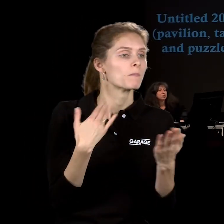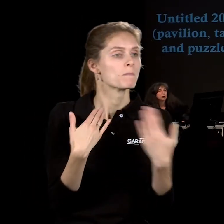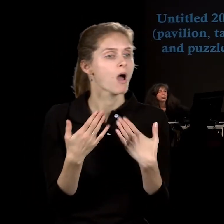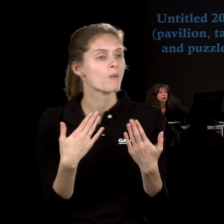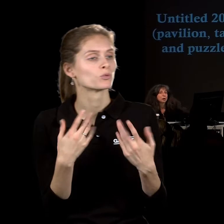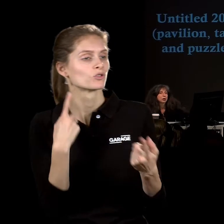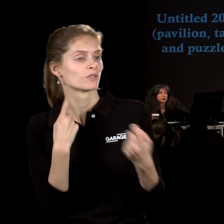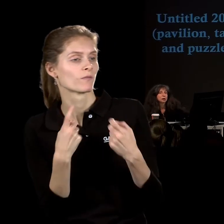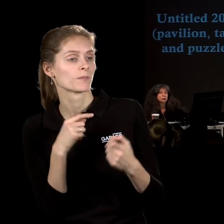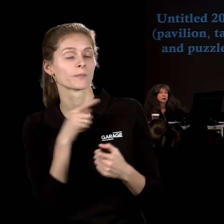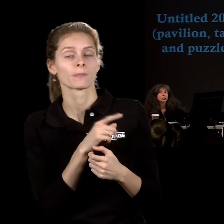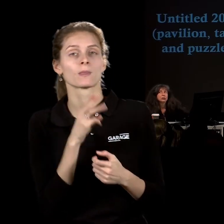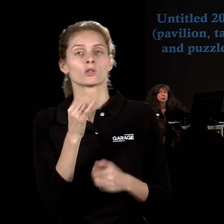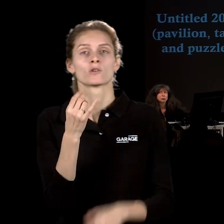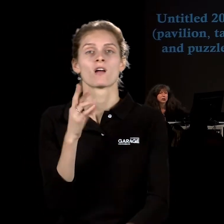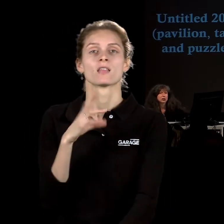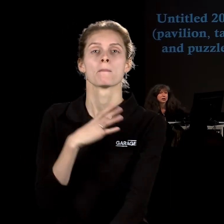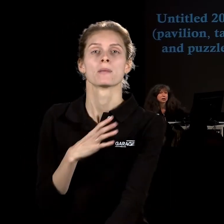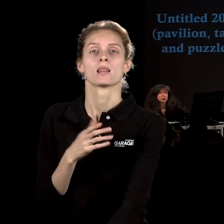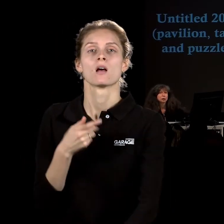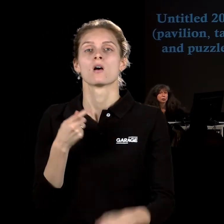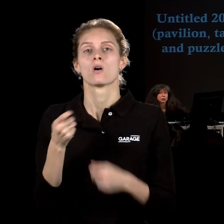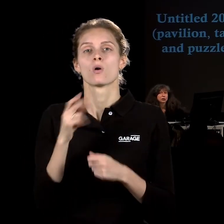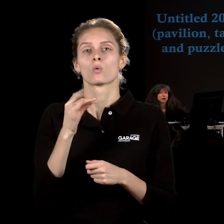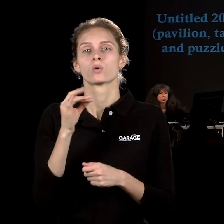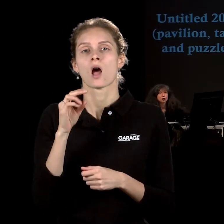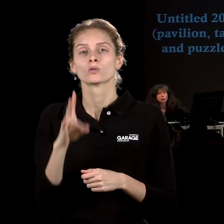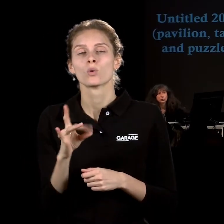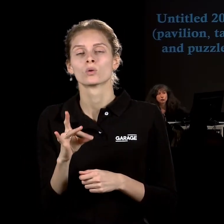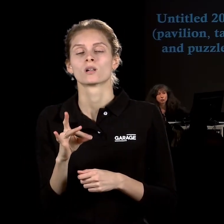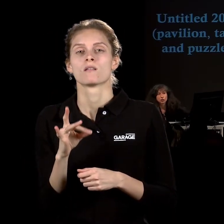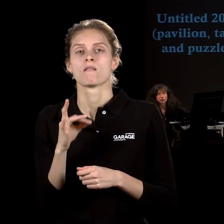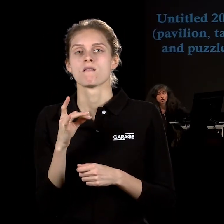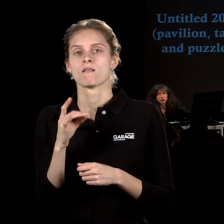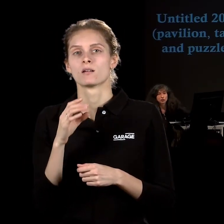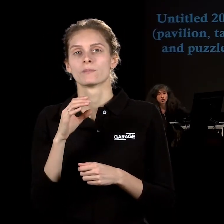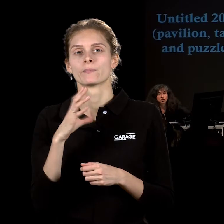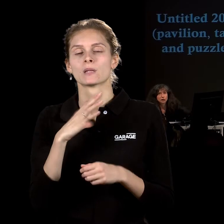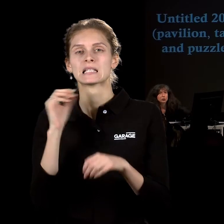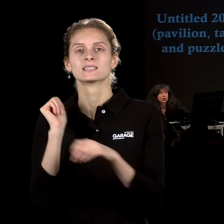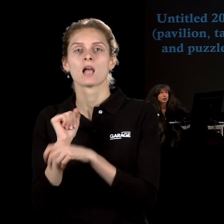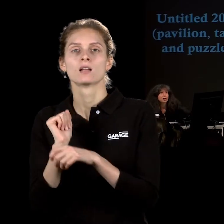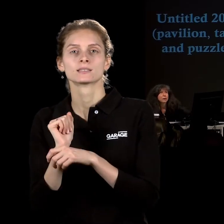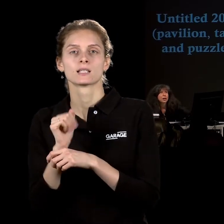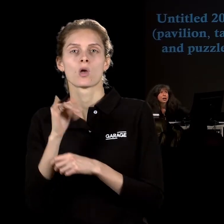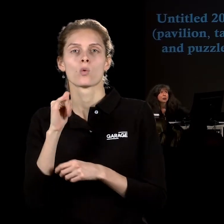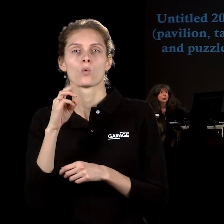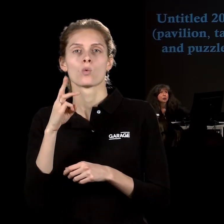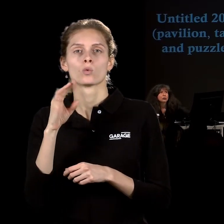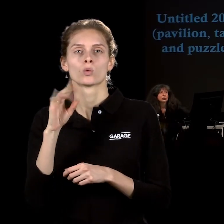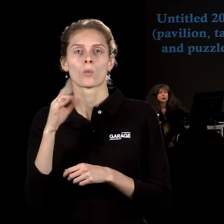Терравание был сокуратором знаменитого проекта «Станция утопия», которые показывались на Венецианской биеннале.